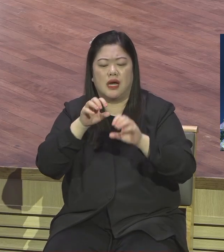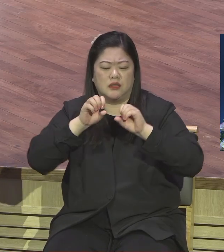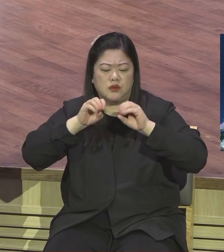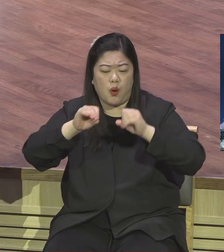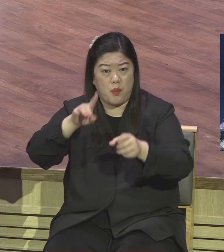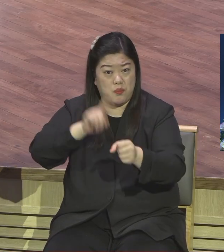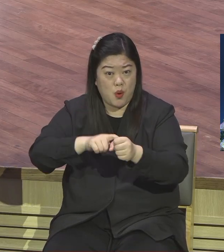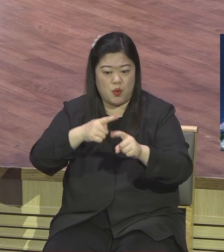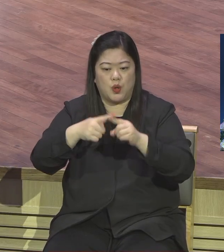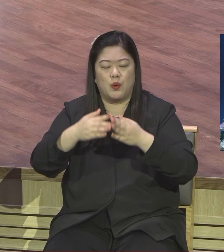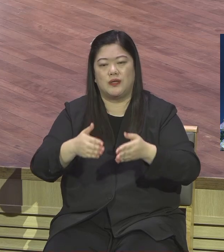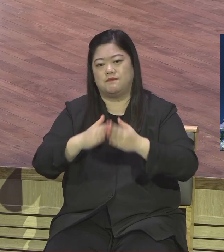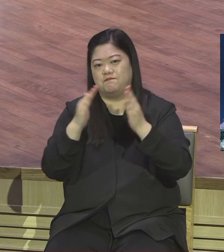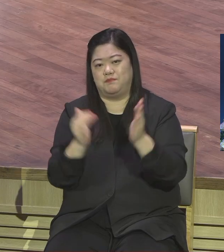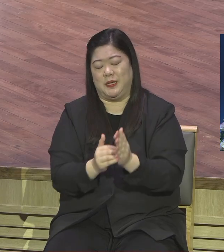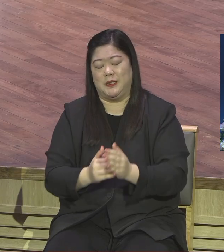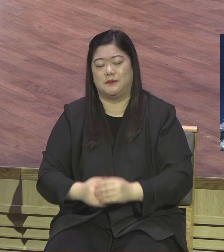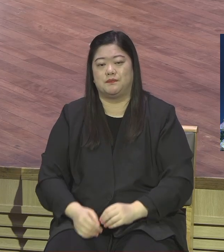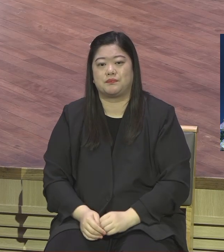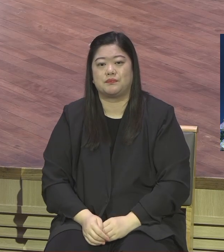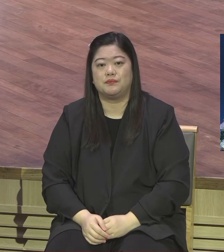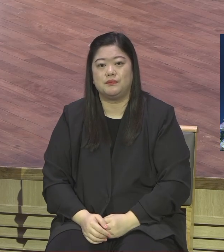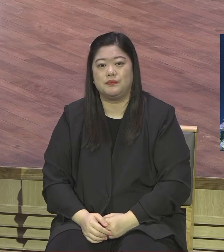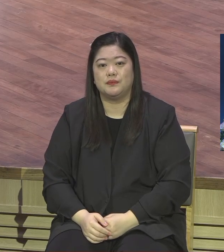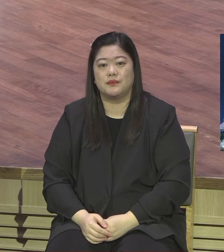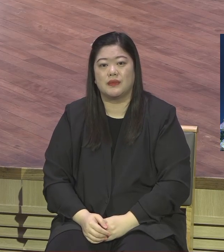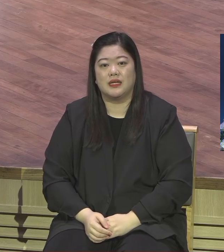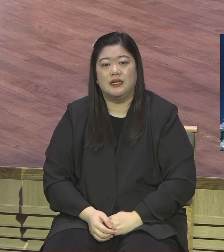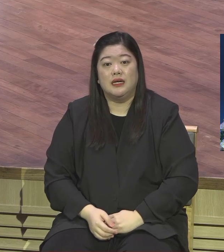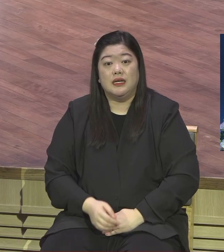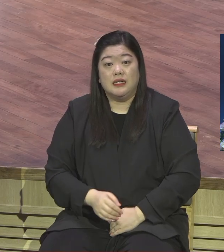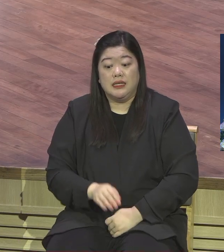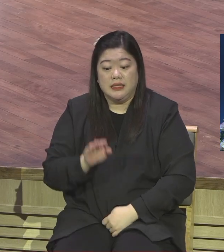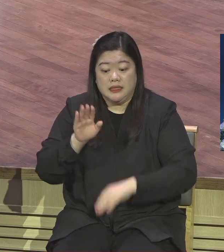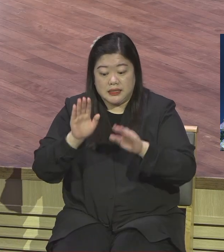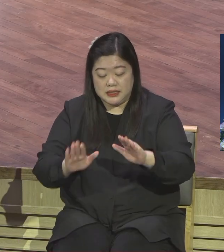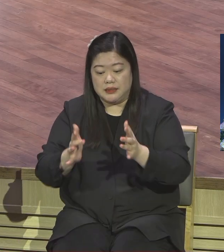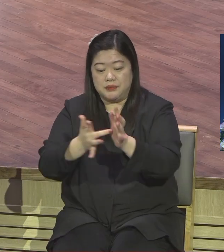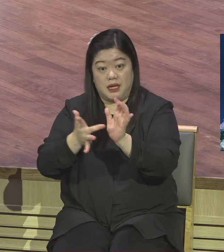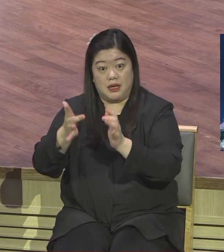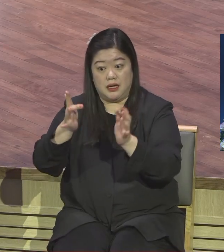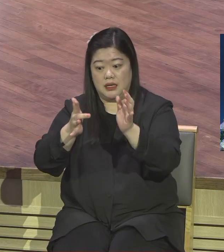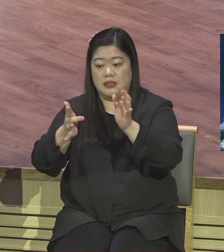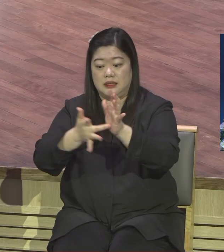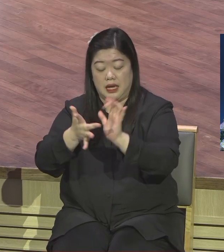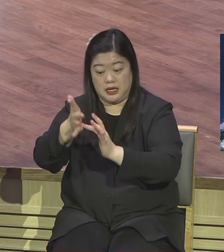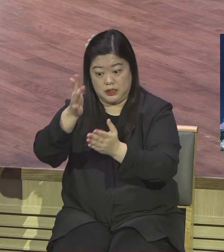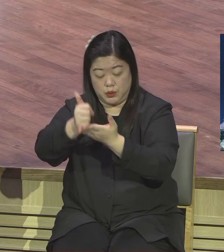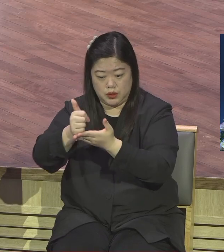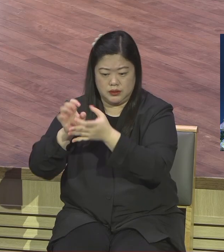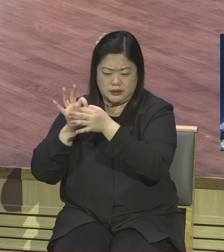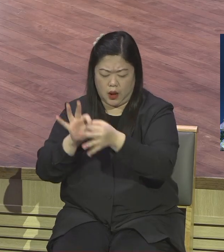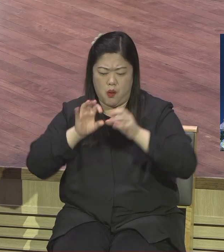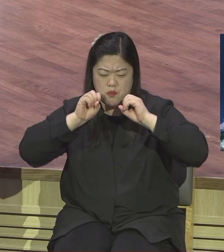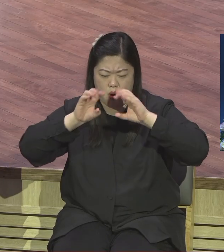지금 예원교회가 이 전도 콘텐츠 보금 콘텐츠를 가지고 이 설명을 감당하고 있습니다 이 앞으로 더